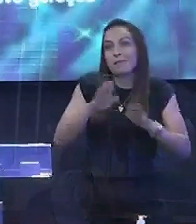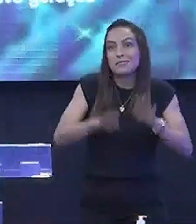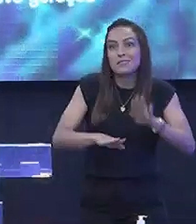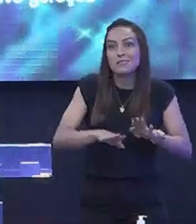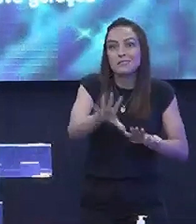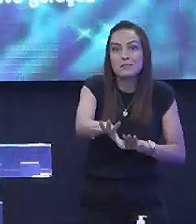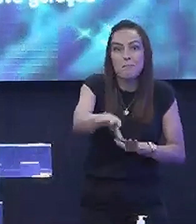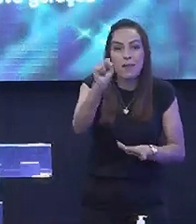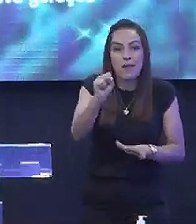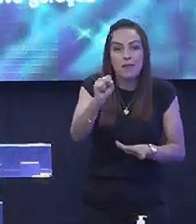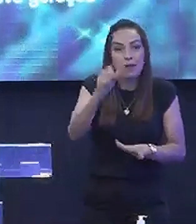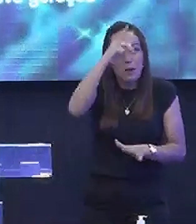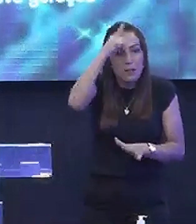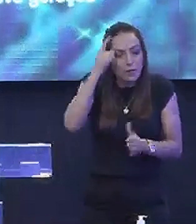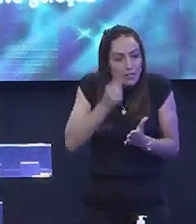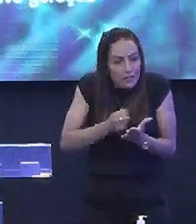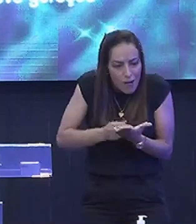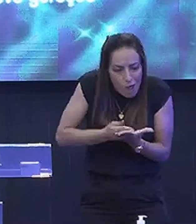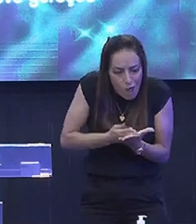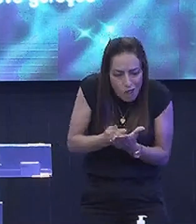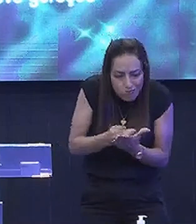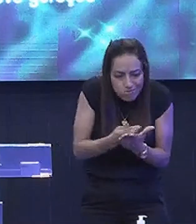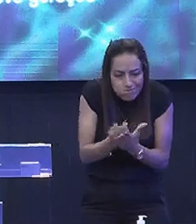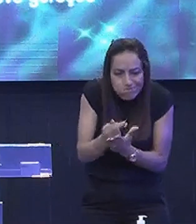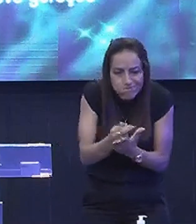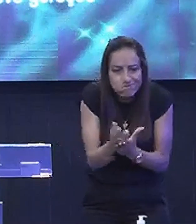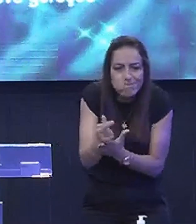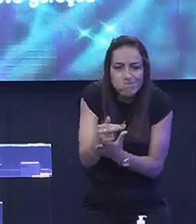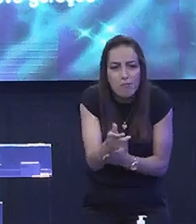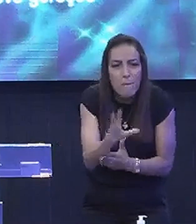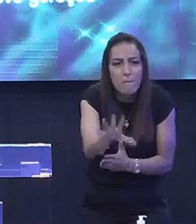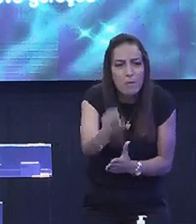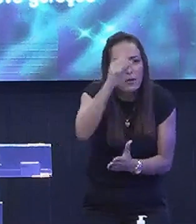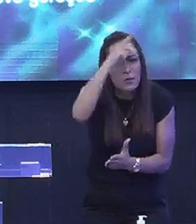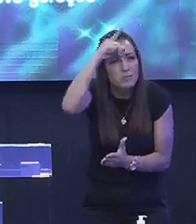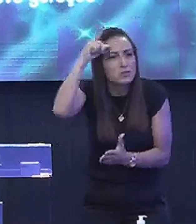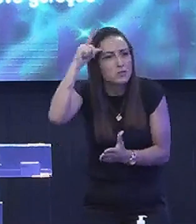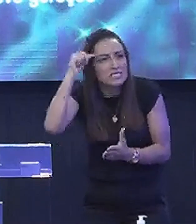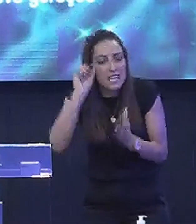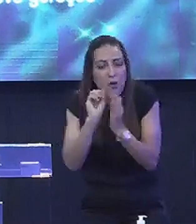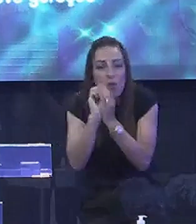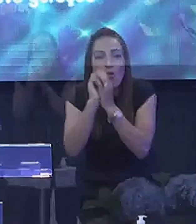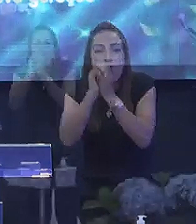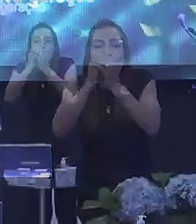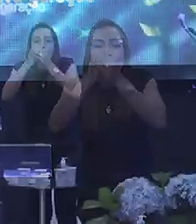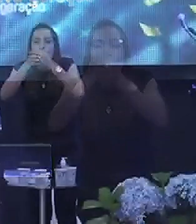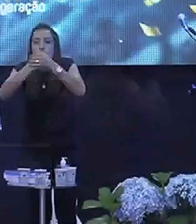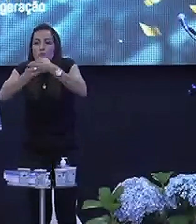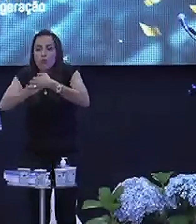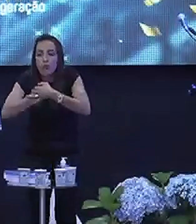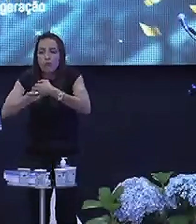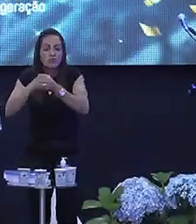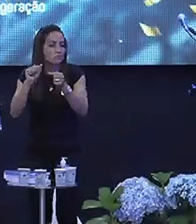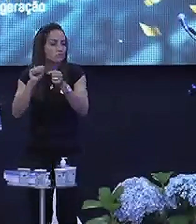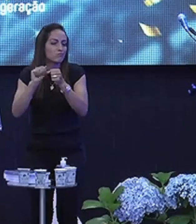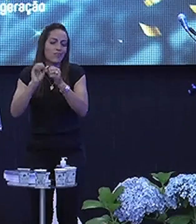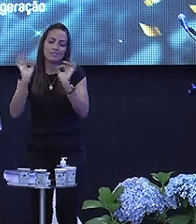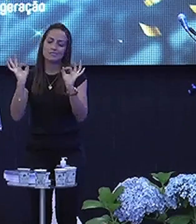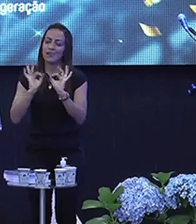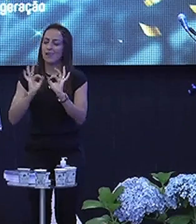Que ela ainda está Se rastejando Às vezes Você pega uma pessoa Que está no casulo O que é que no casulo? A pessoa não faz nada